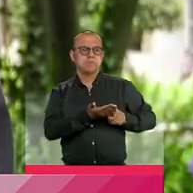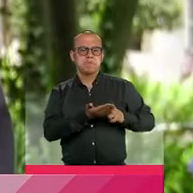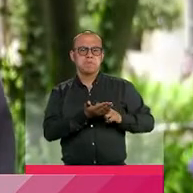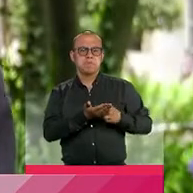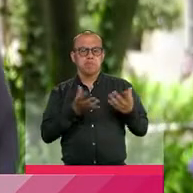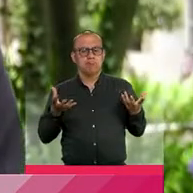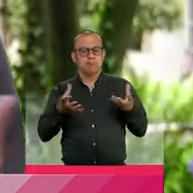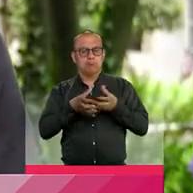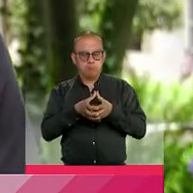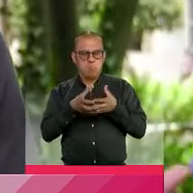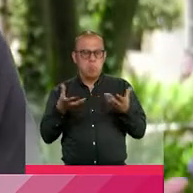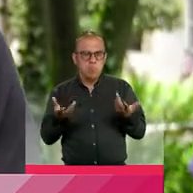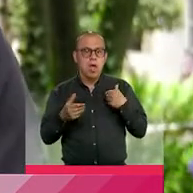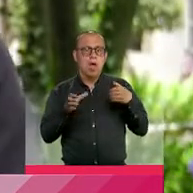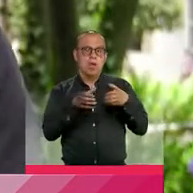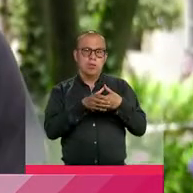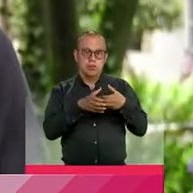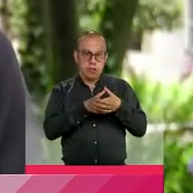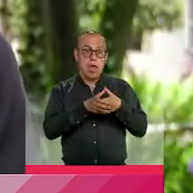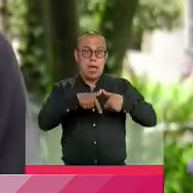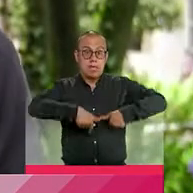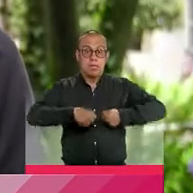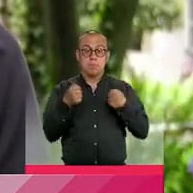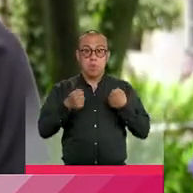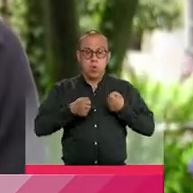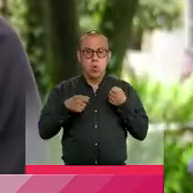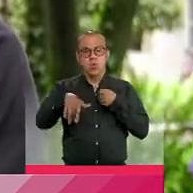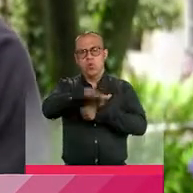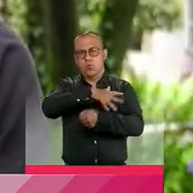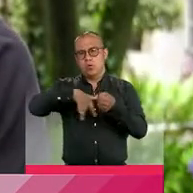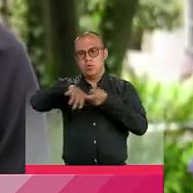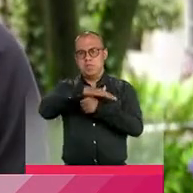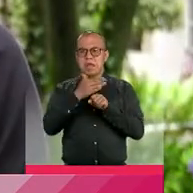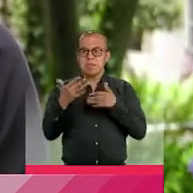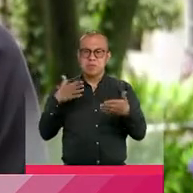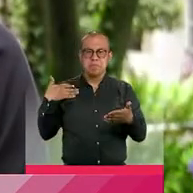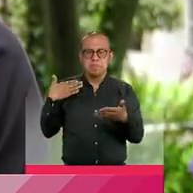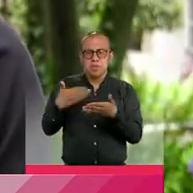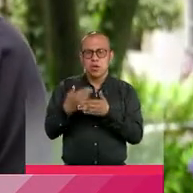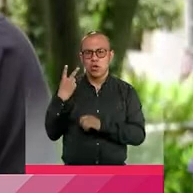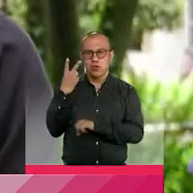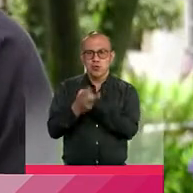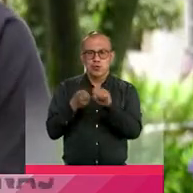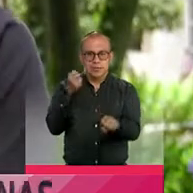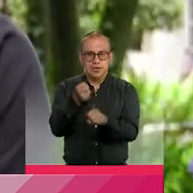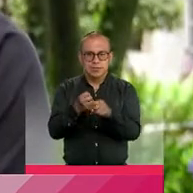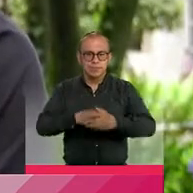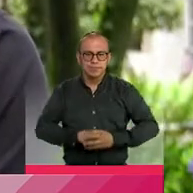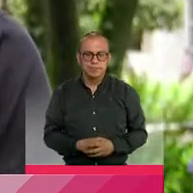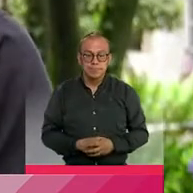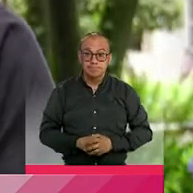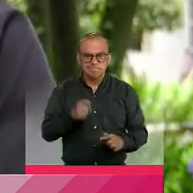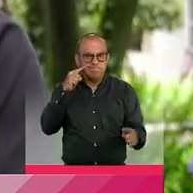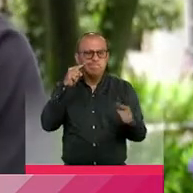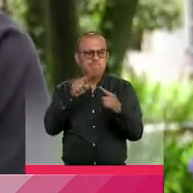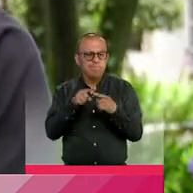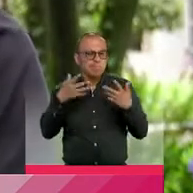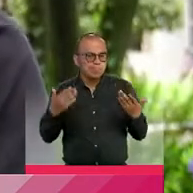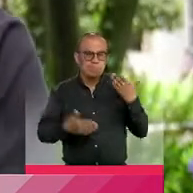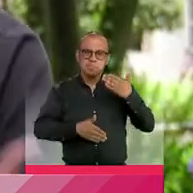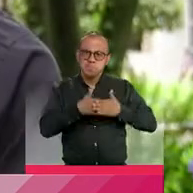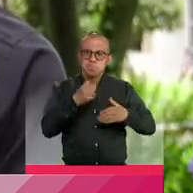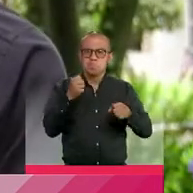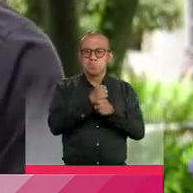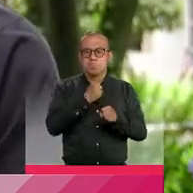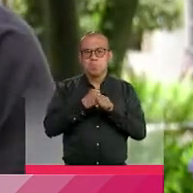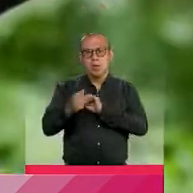construimos la Asociación de Intérpretes de Bogotá y Cundinamarca hace aproximadamente dos años, con esa intención de empezar a trabajar